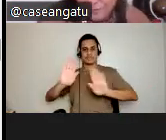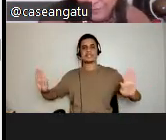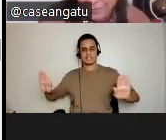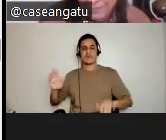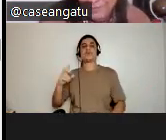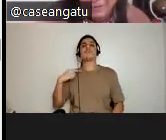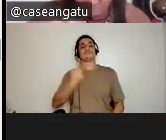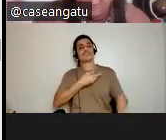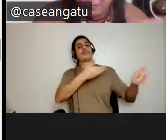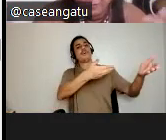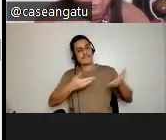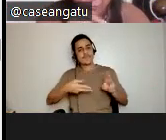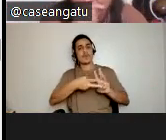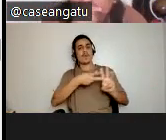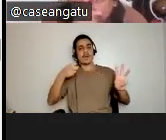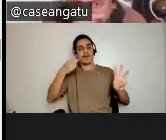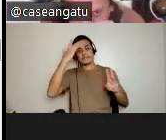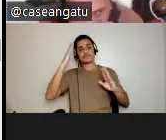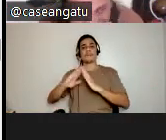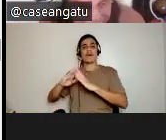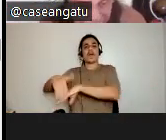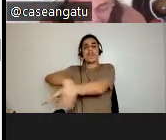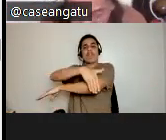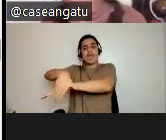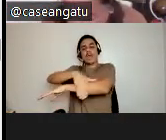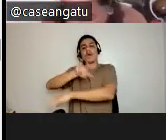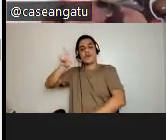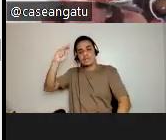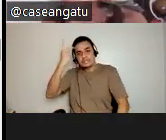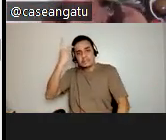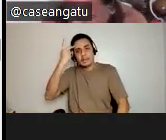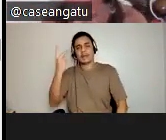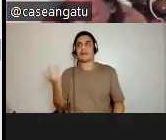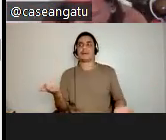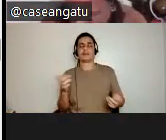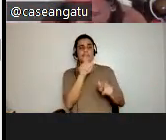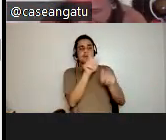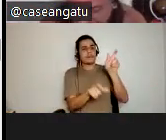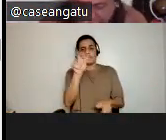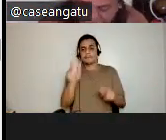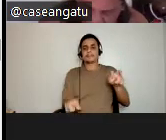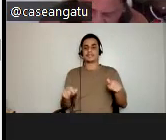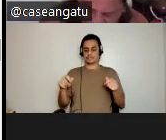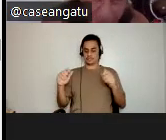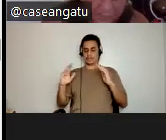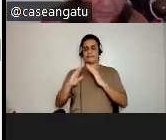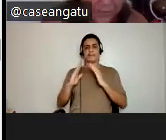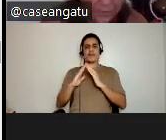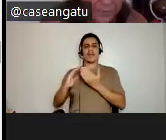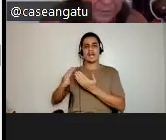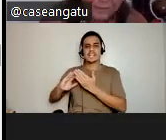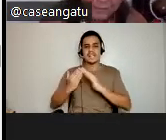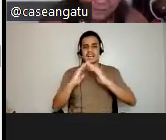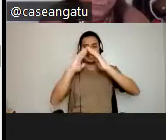indígenas que moram em situação de rua na cidade de São Paulo, que moram em situações de favela,